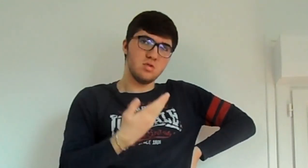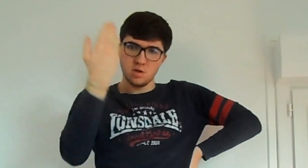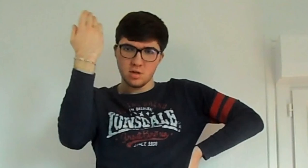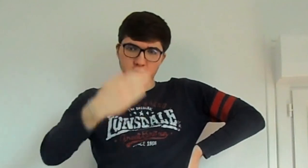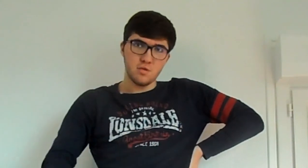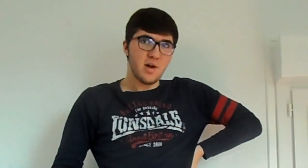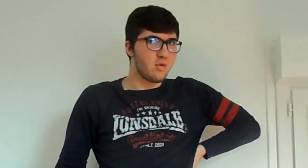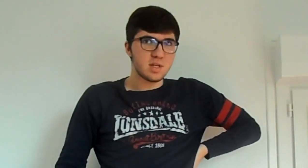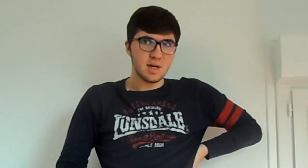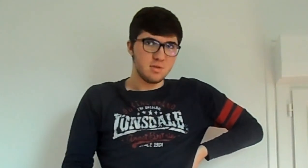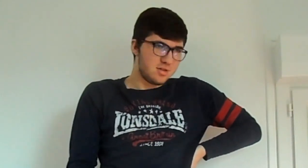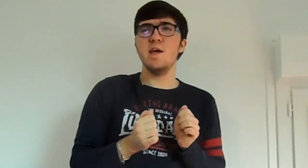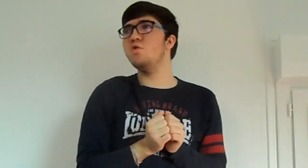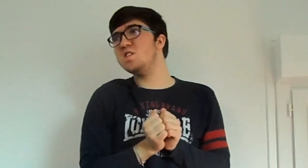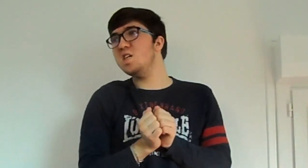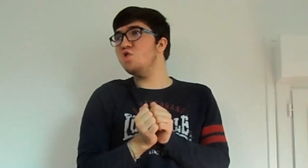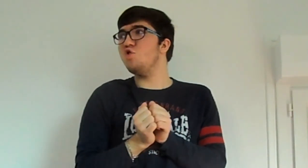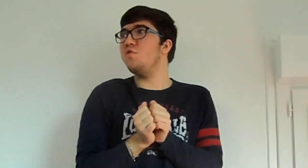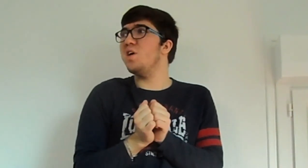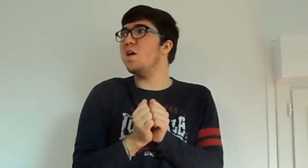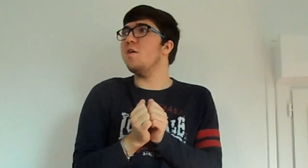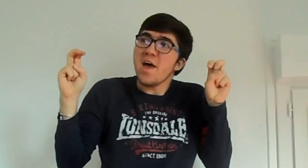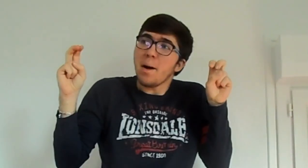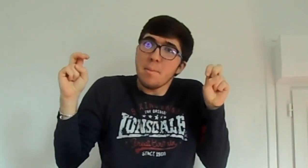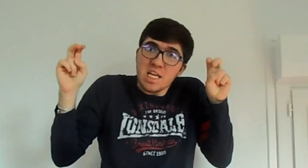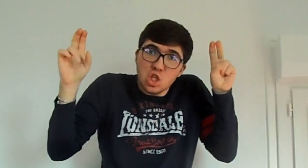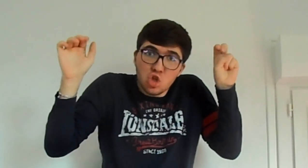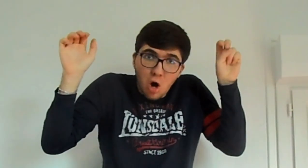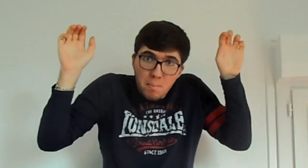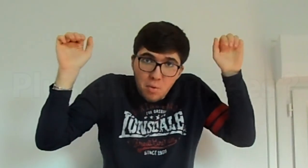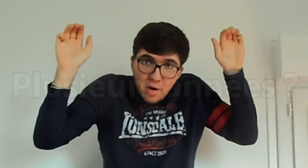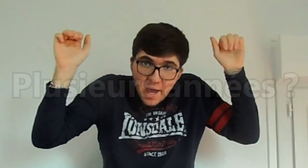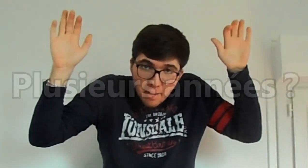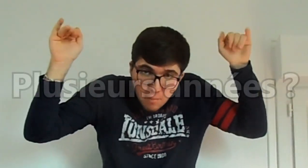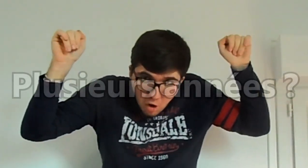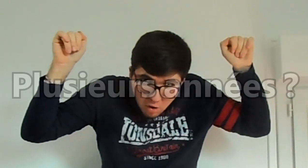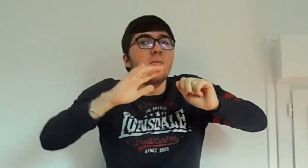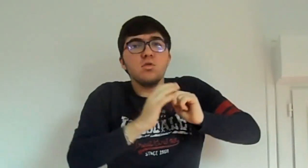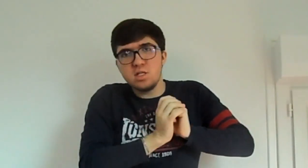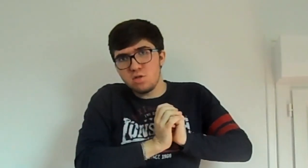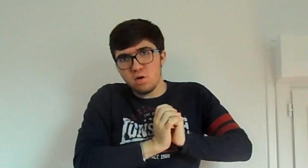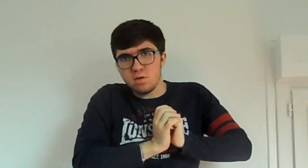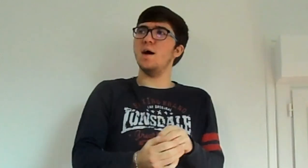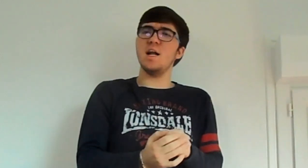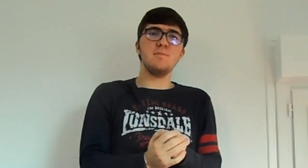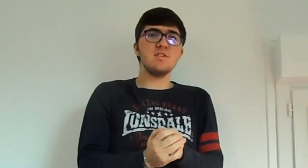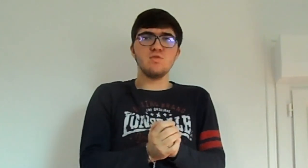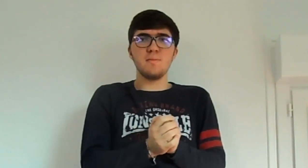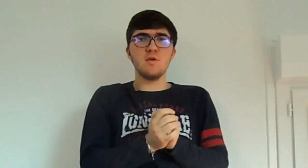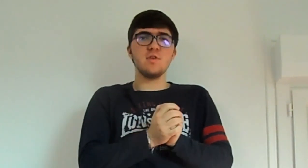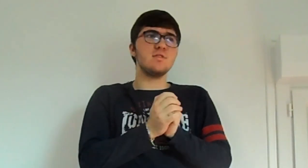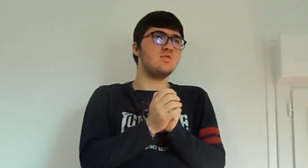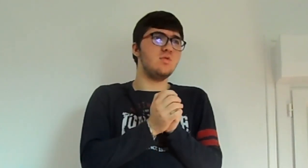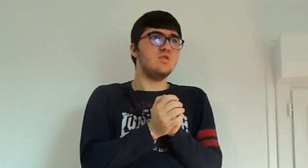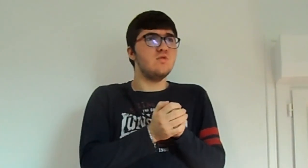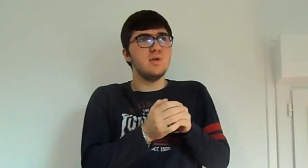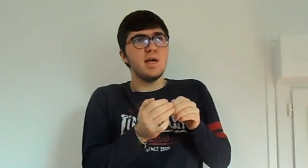fail webcam. Et aussi, je vais fermer temporairement mon Discord. A la base, je ne voulais pas l'ouvrir tout de suite. Je voulais